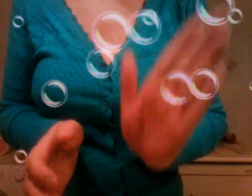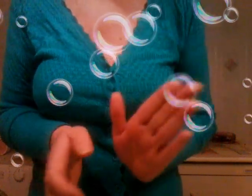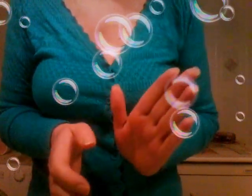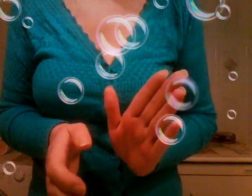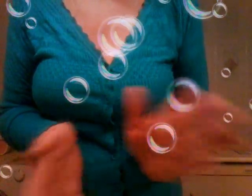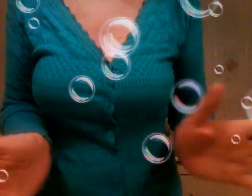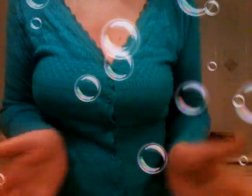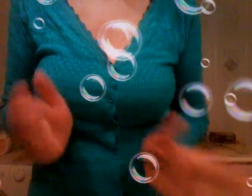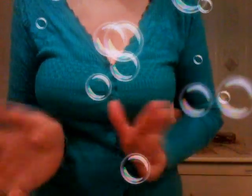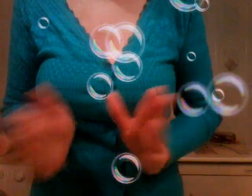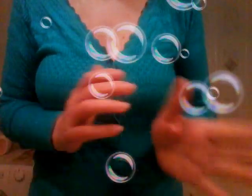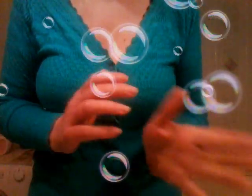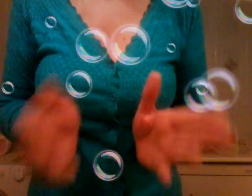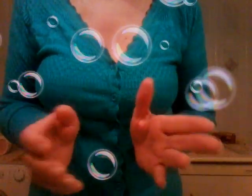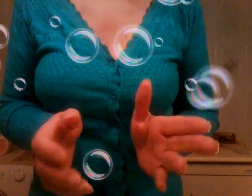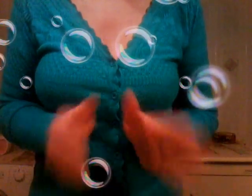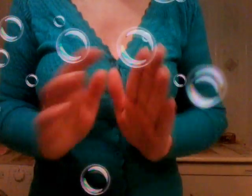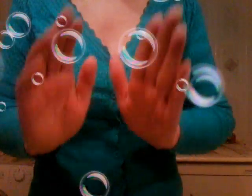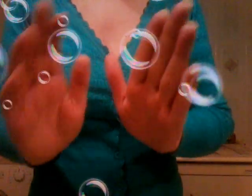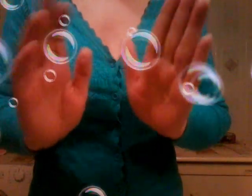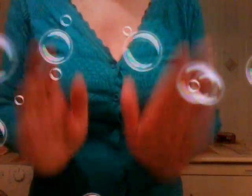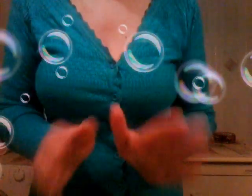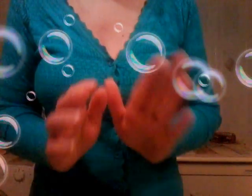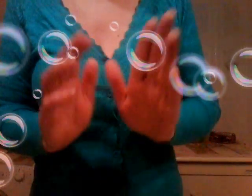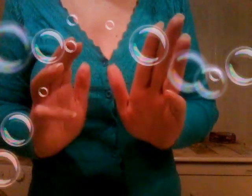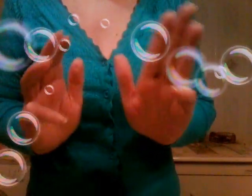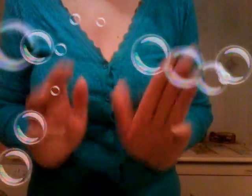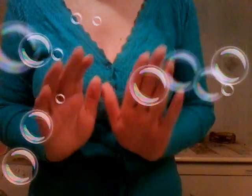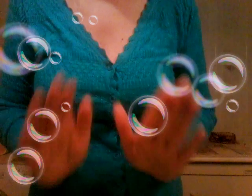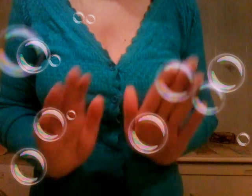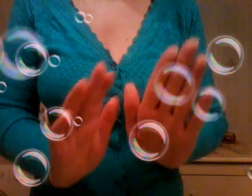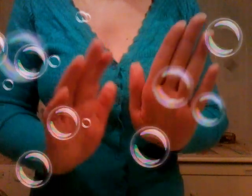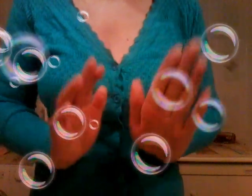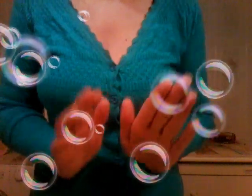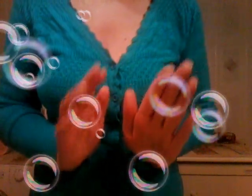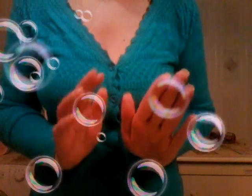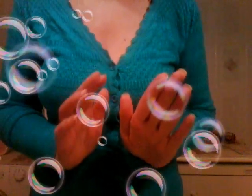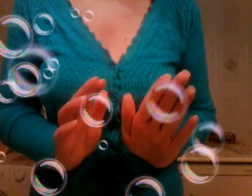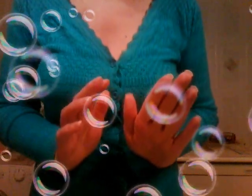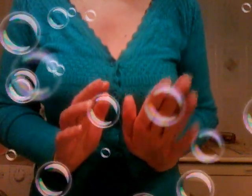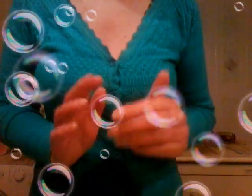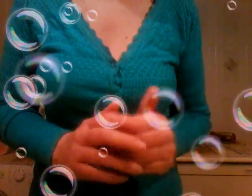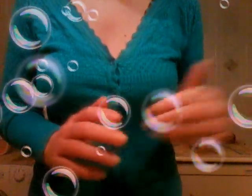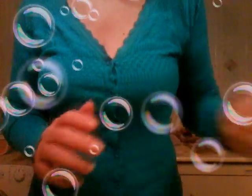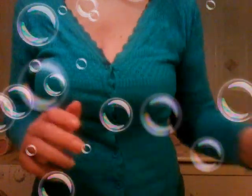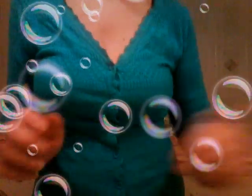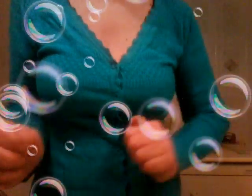poco è beh beh io sono tre quattro anni e non mi faccio una vacanza io vedo con la vacanza